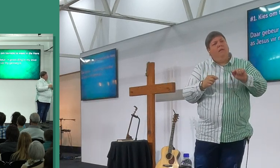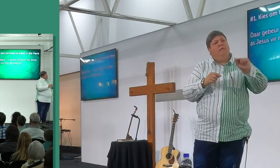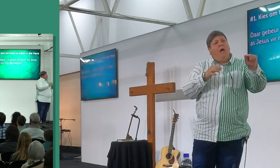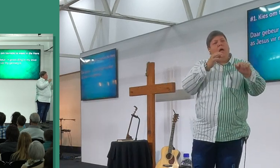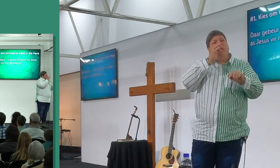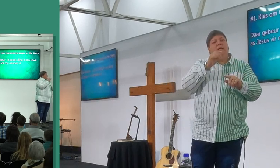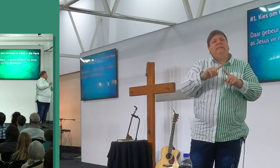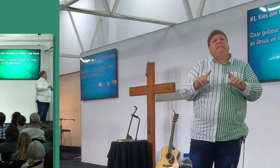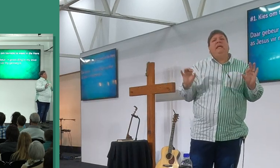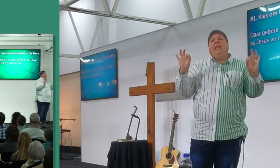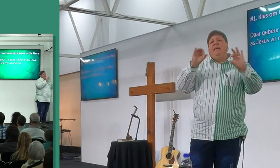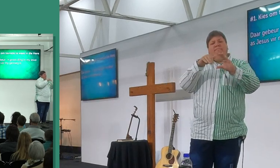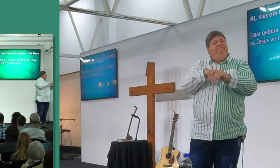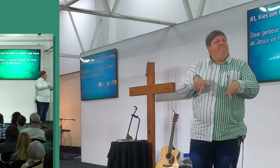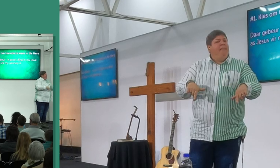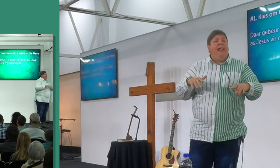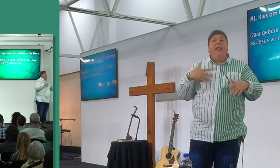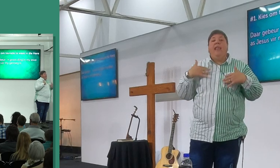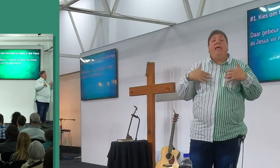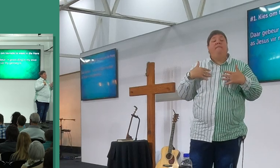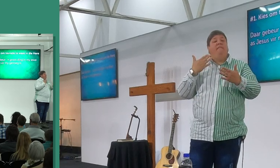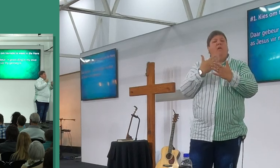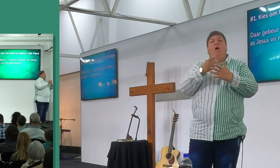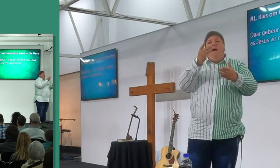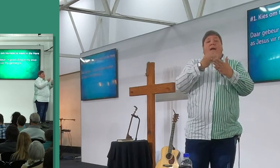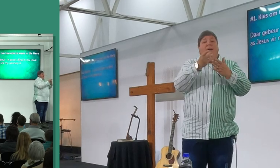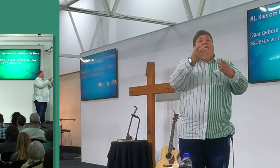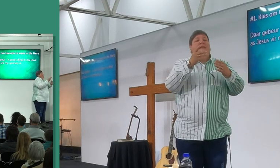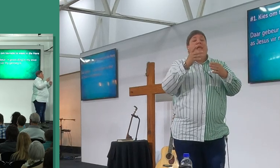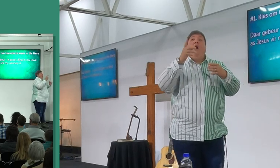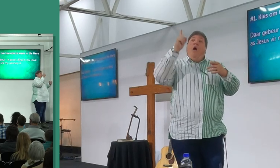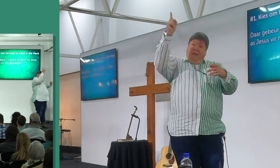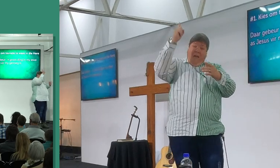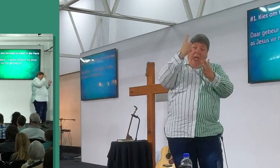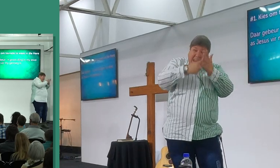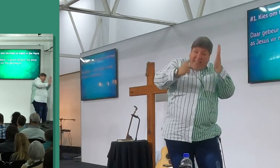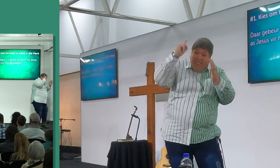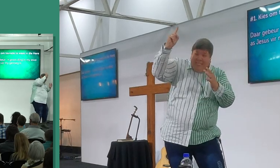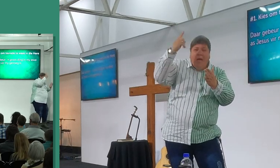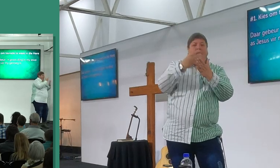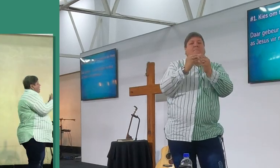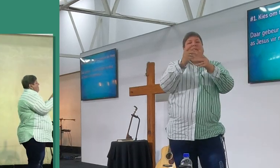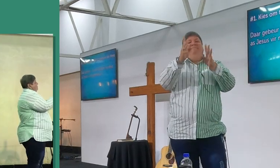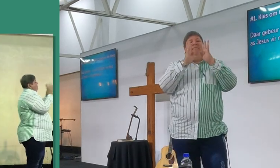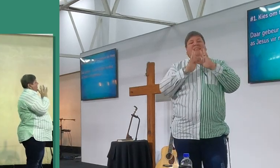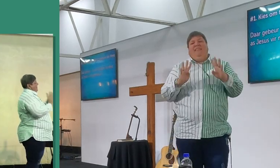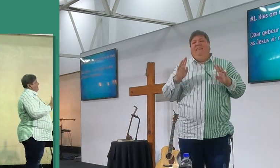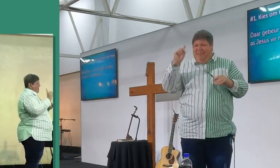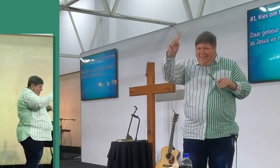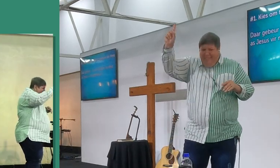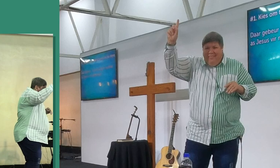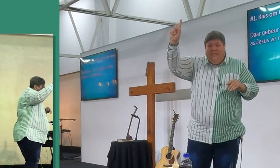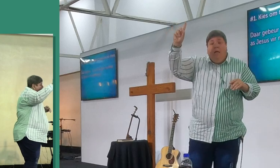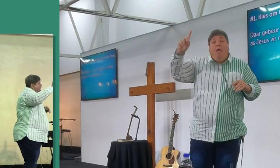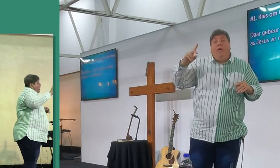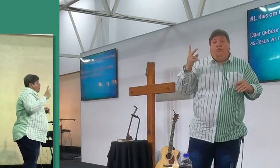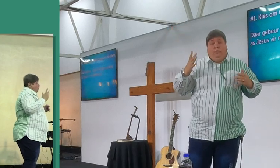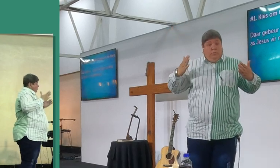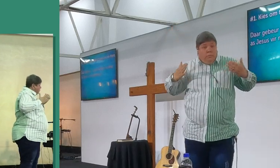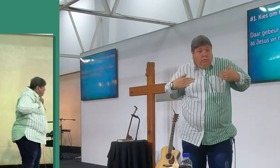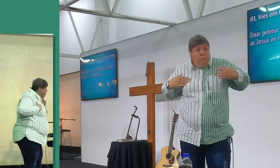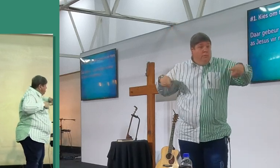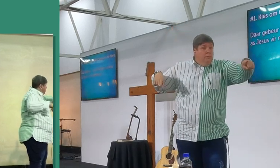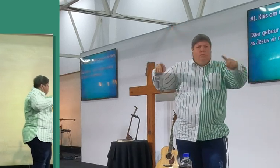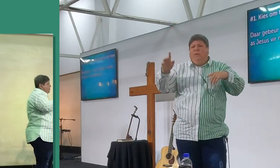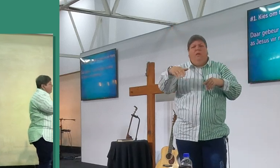das niks in hierdie lewe, wat jou kan tevrede stel, as Jesus jou nie tevrede stel nie, ja, ja, das niks so lekker soos